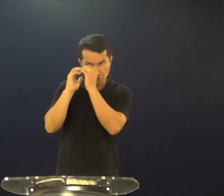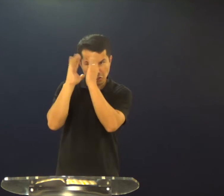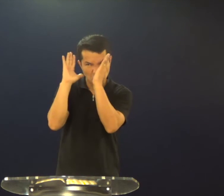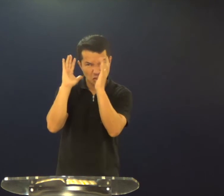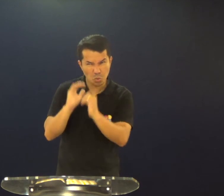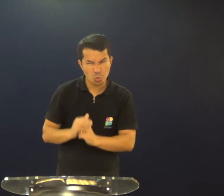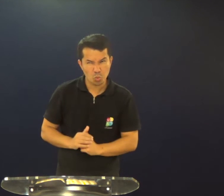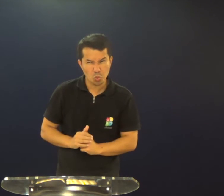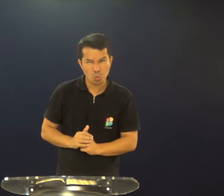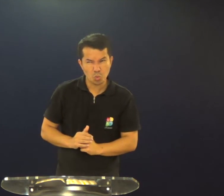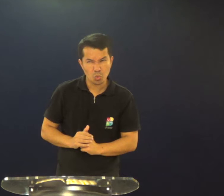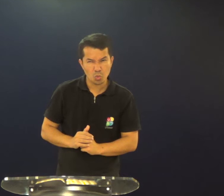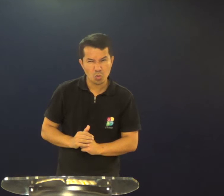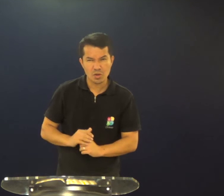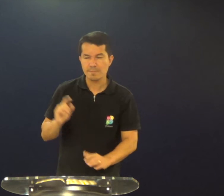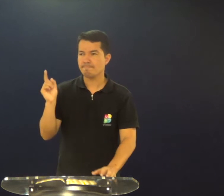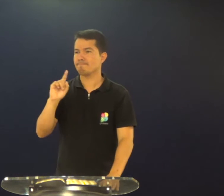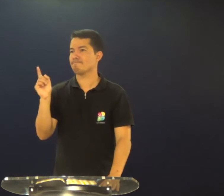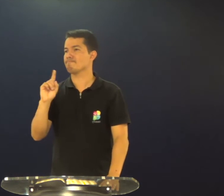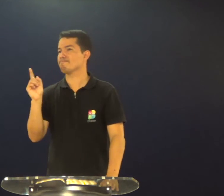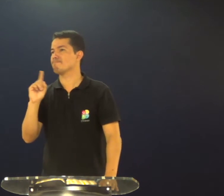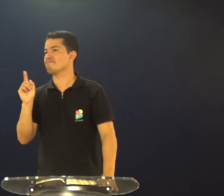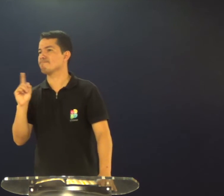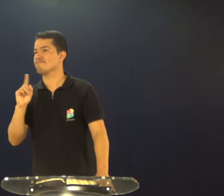de Jesus? Ele desistiu? não,